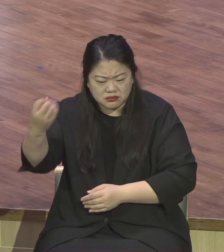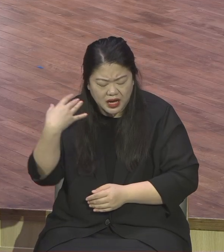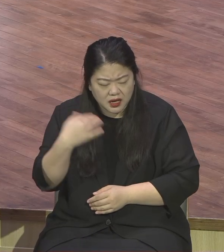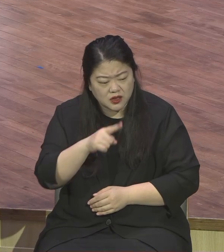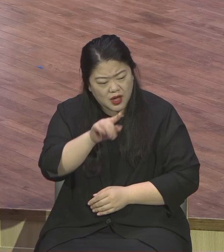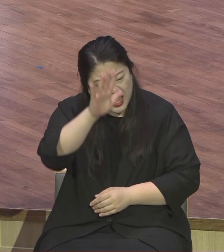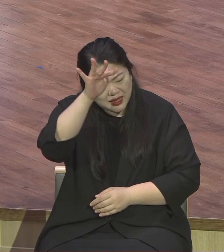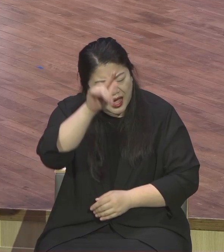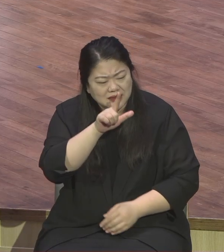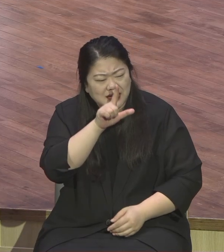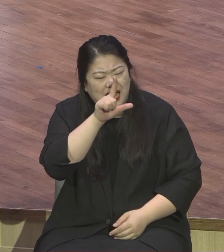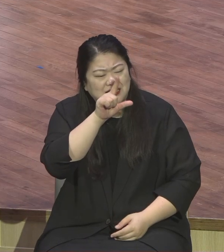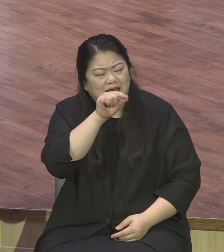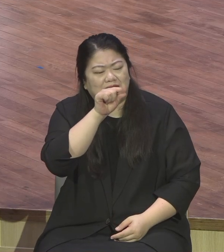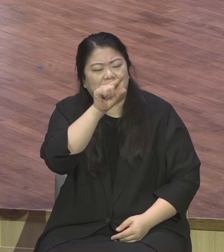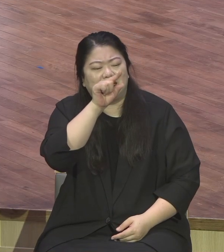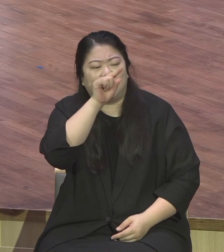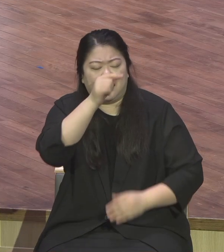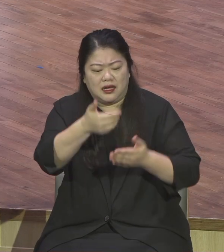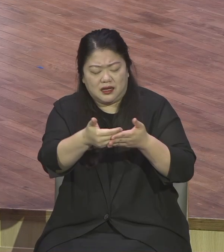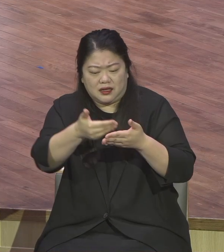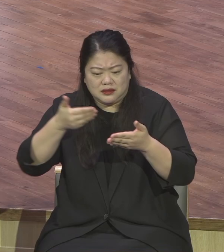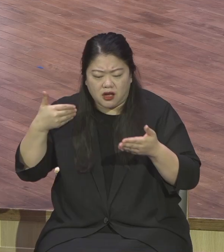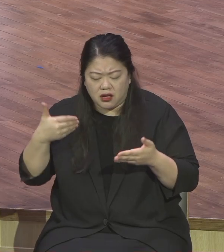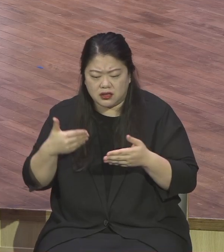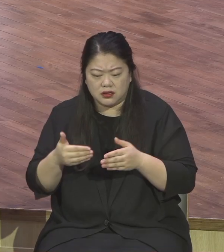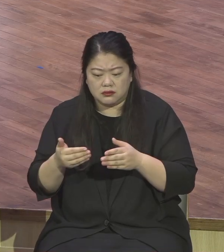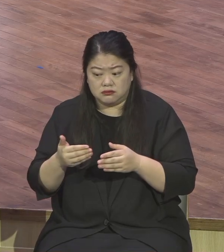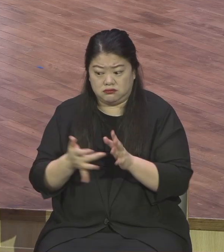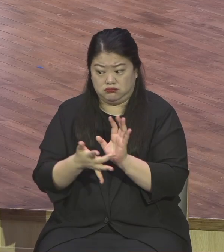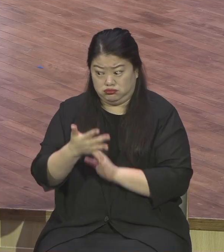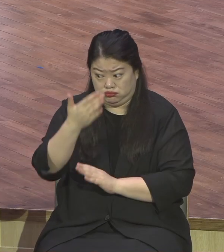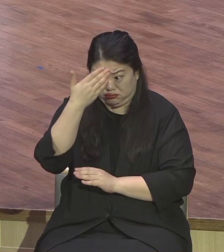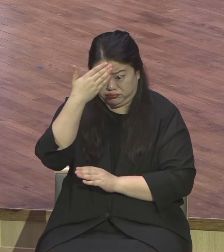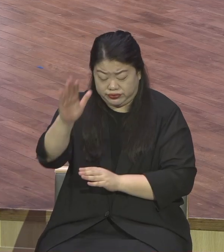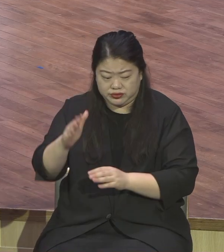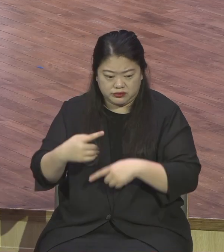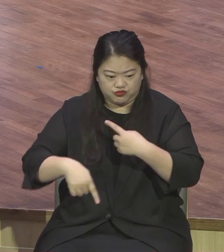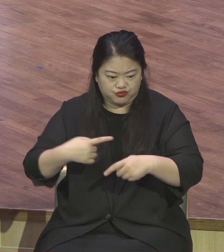하심이 생각났어 밖에 나가듯이 심이 통곡하리라